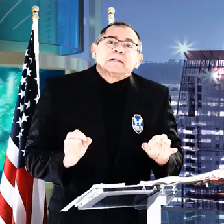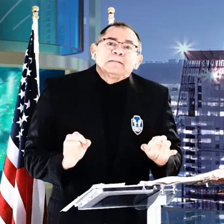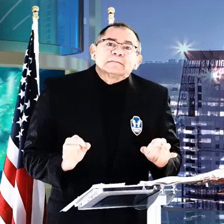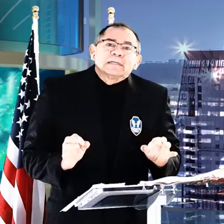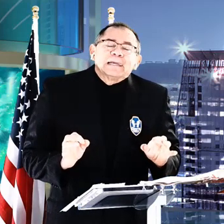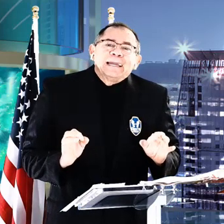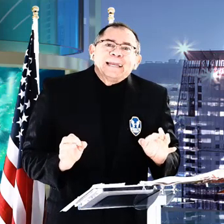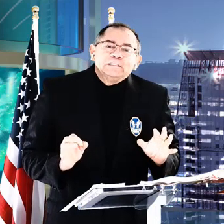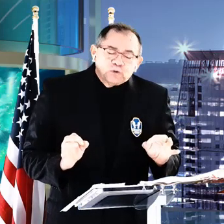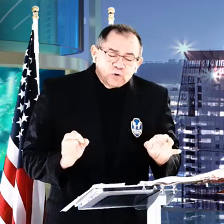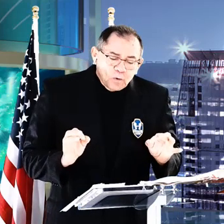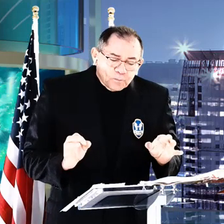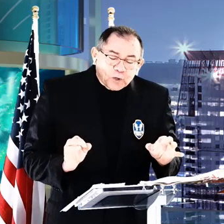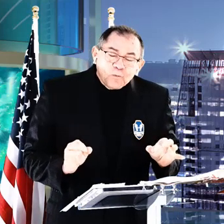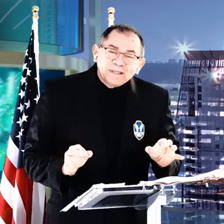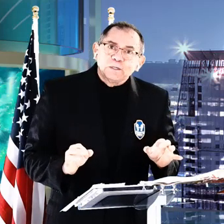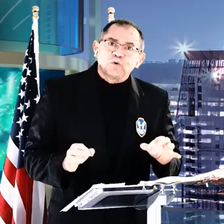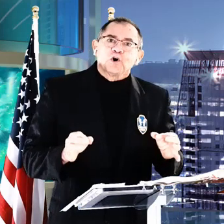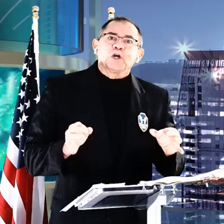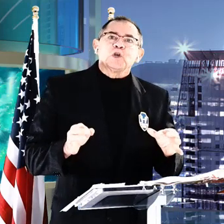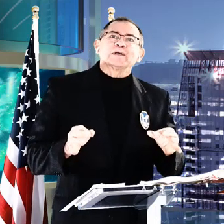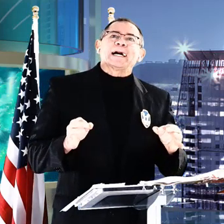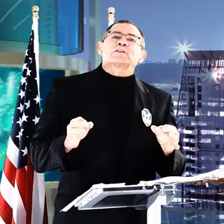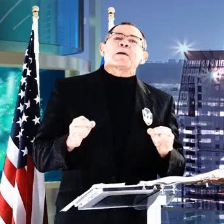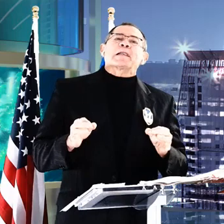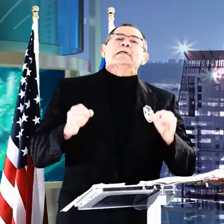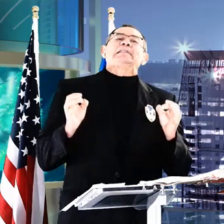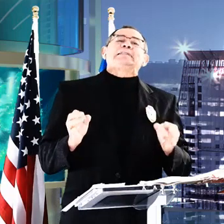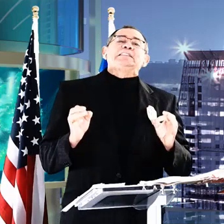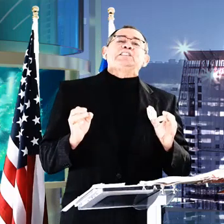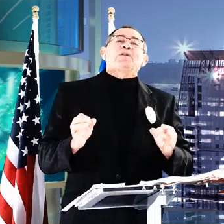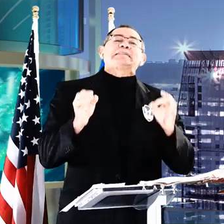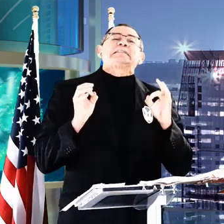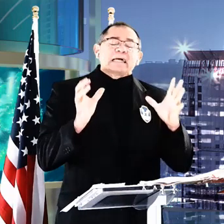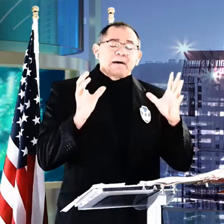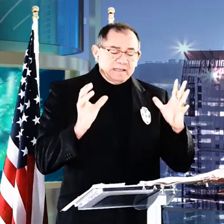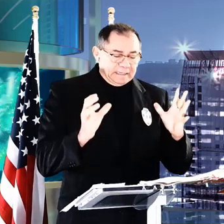perdite el año, porque lo más seguro que no vas a tomar decisiones sabias.